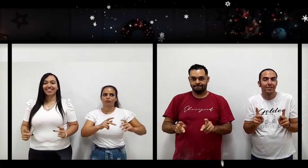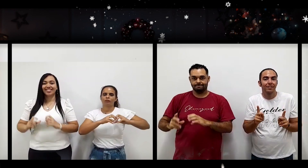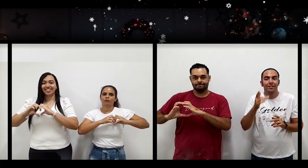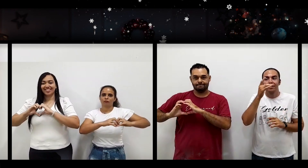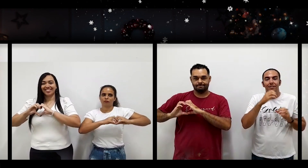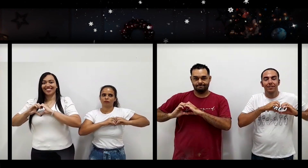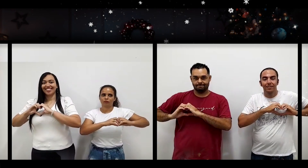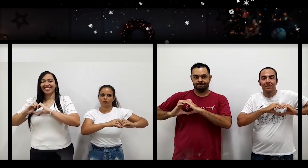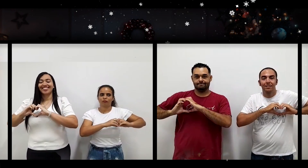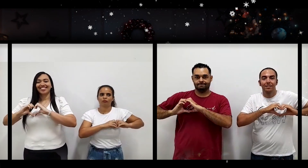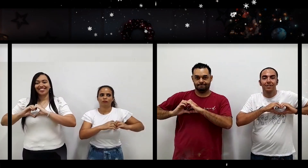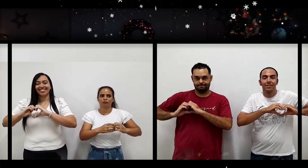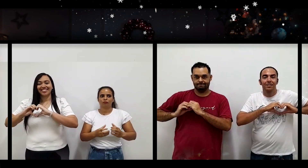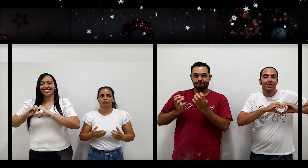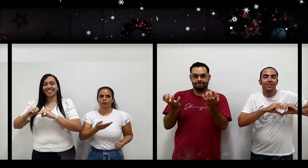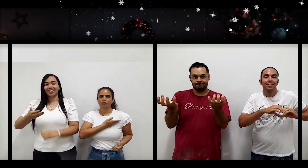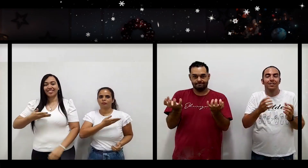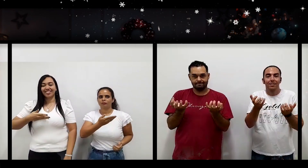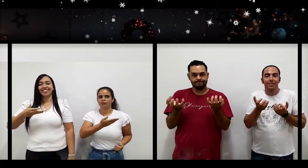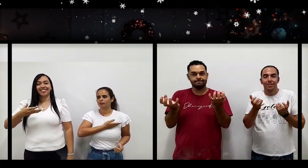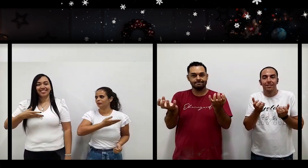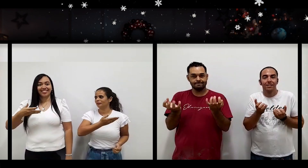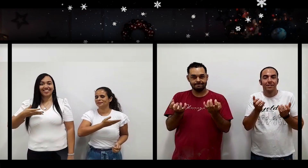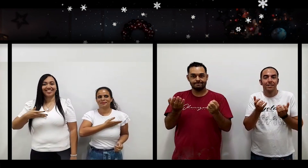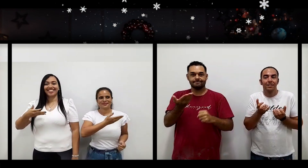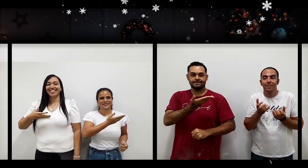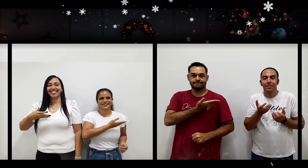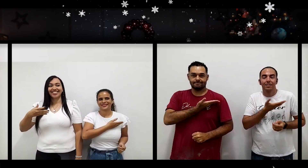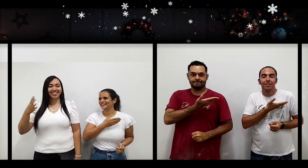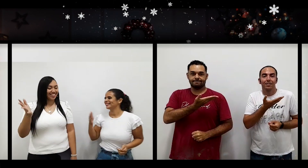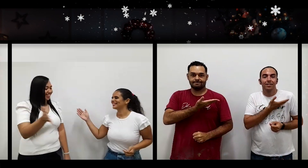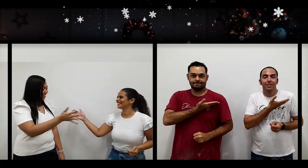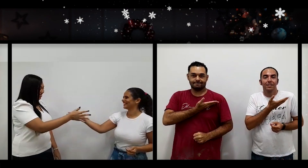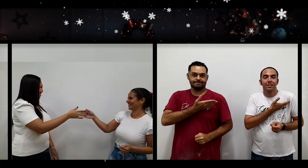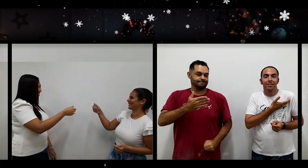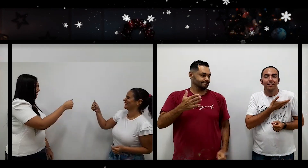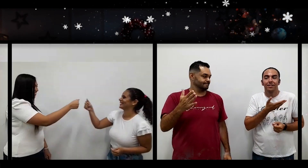Quem quiser ter um amigo, que me dê amor